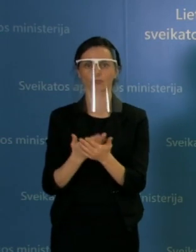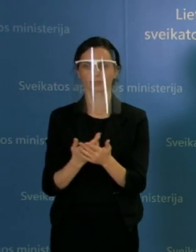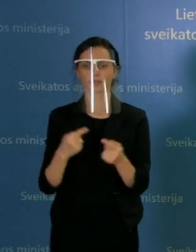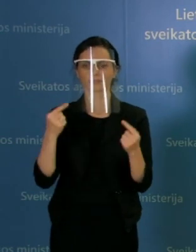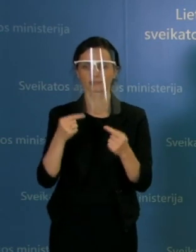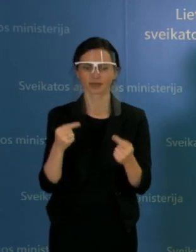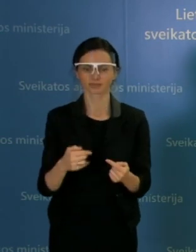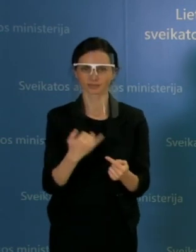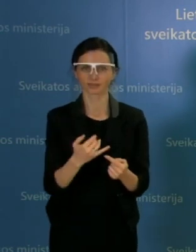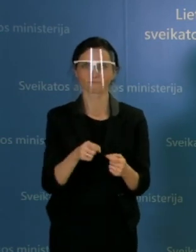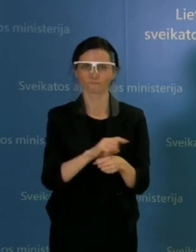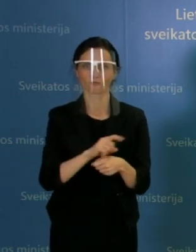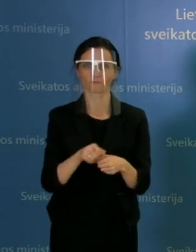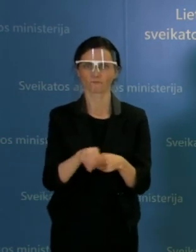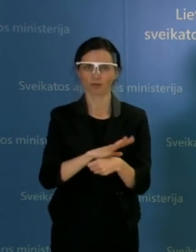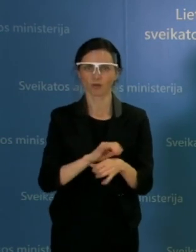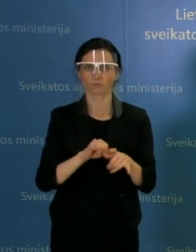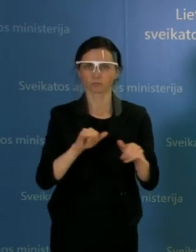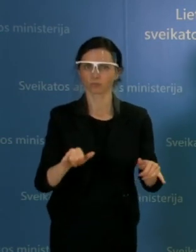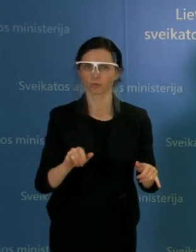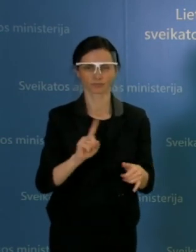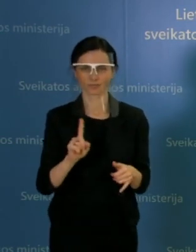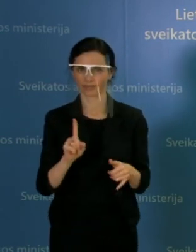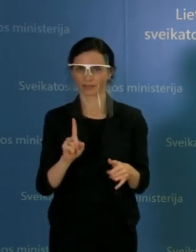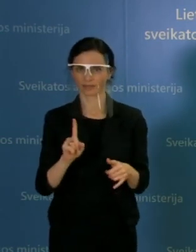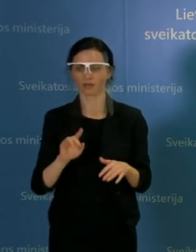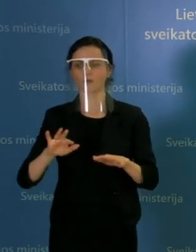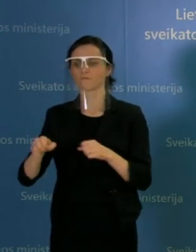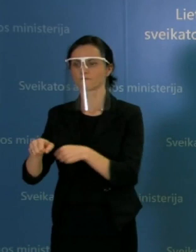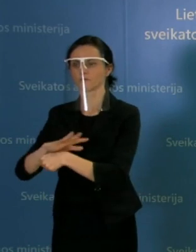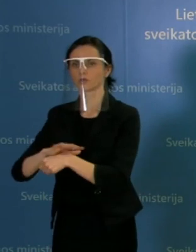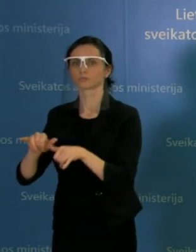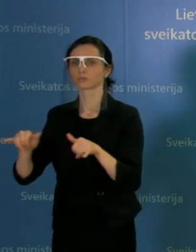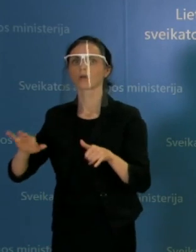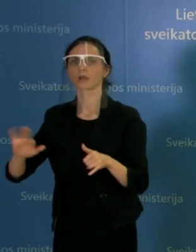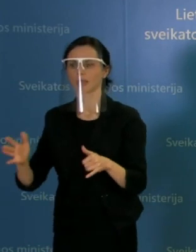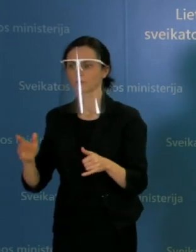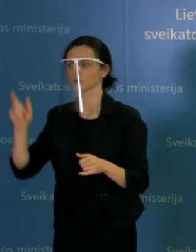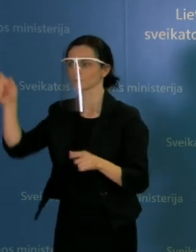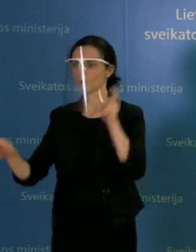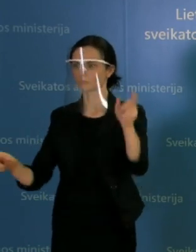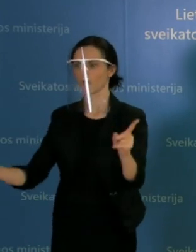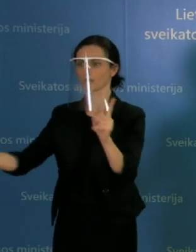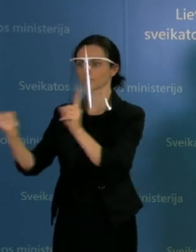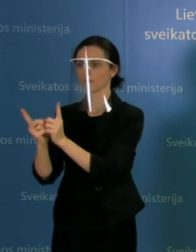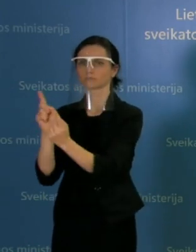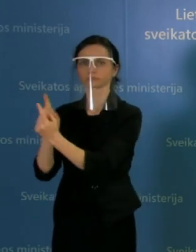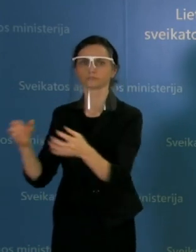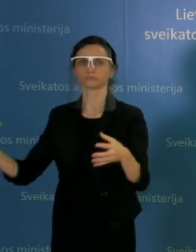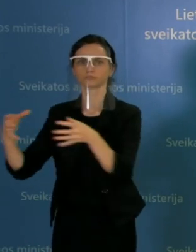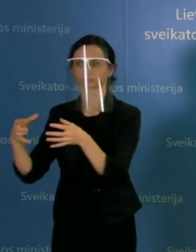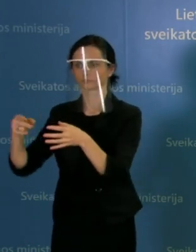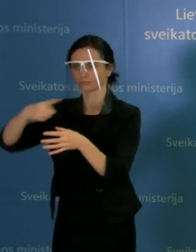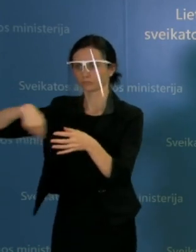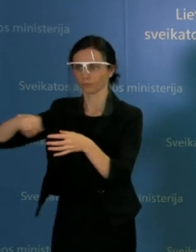testus ar per mažą testavimo skaičių. Virusas splinta žmonėms susitinkant vieną su kitu. Ir jeigu